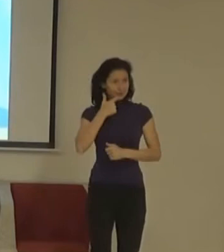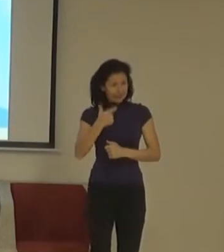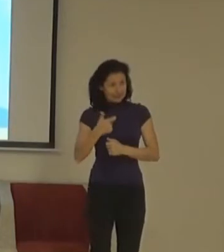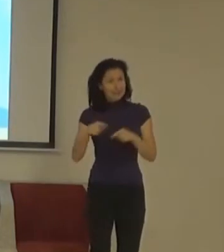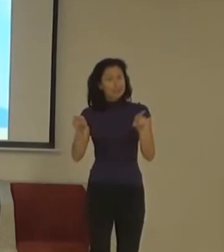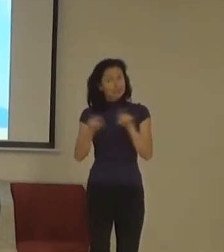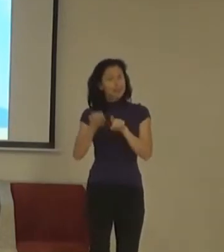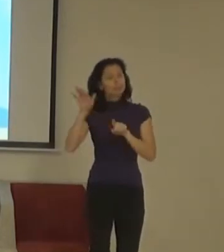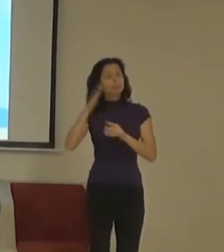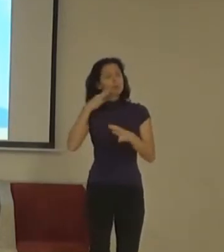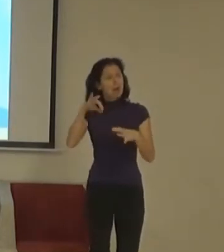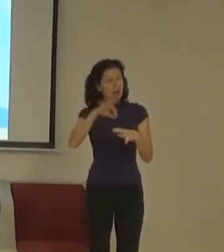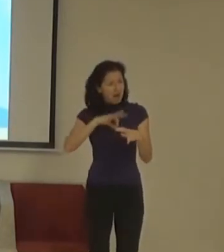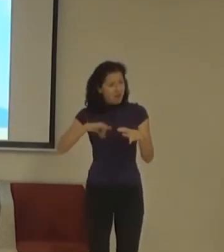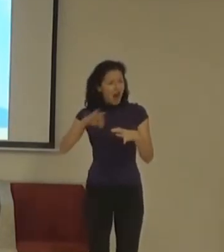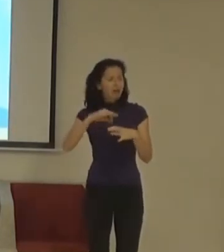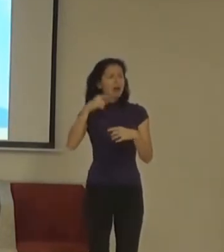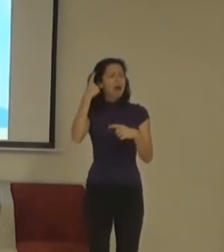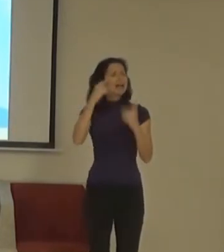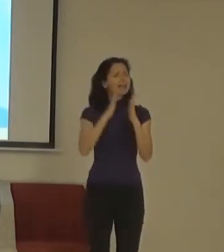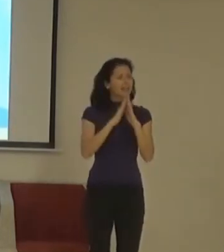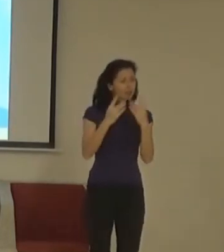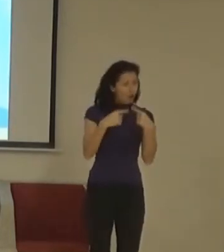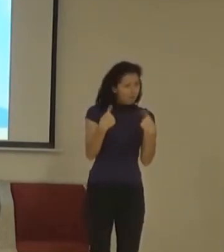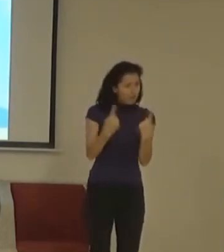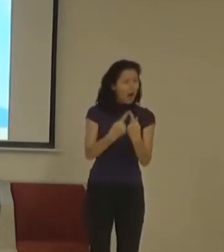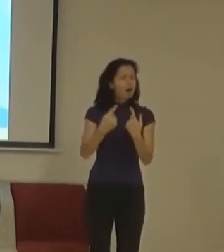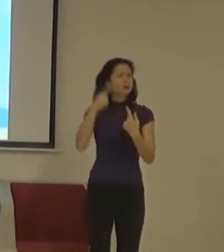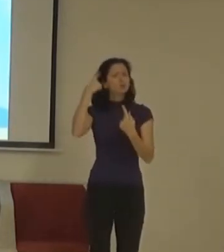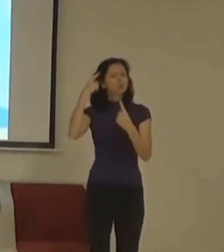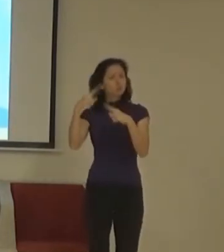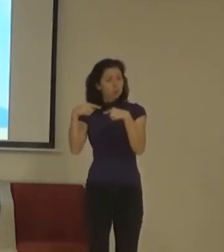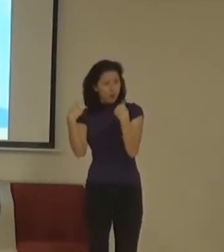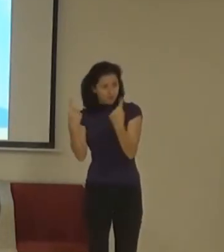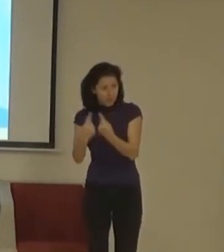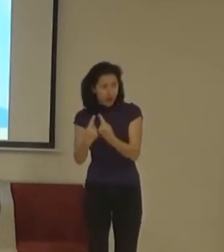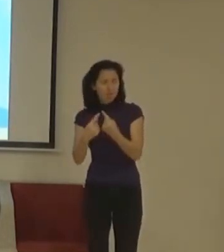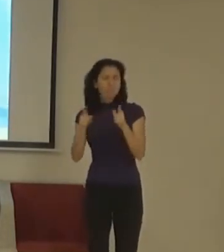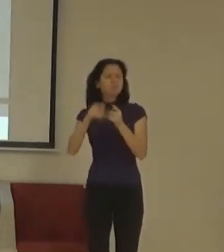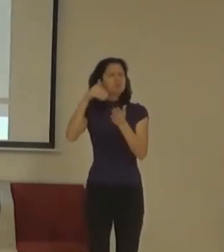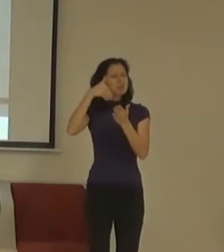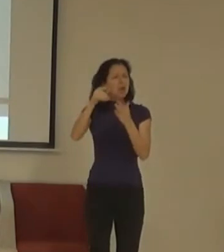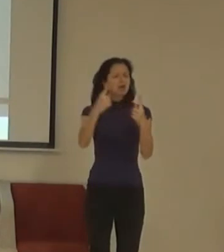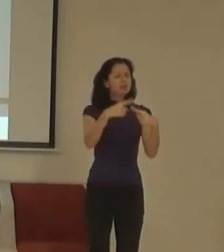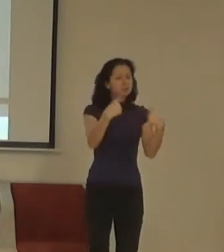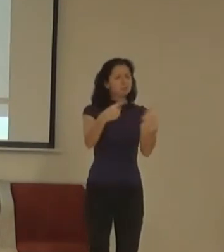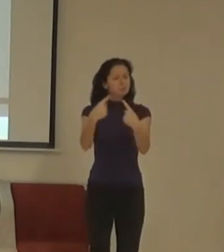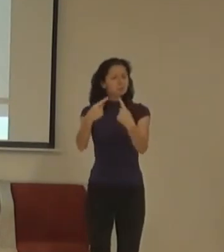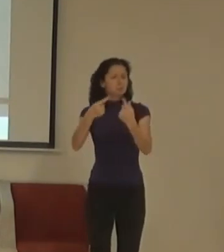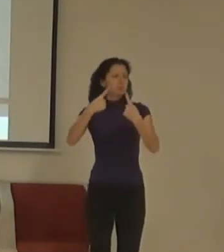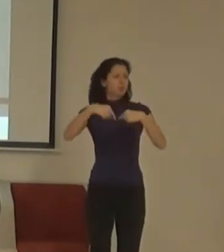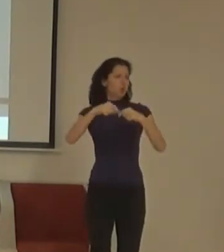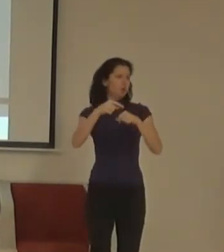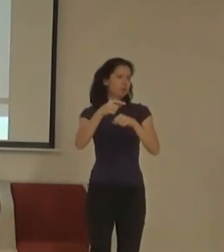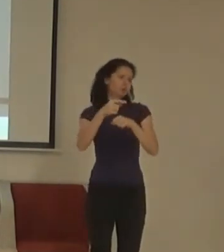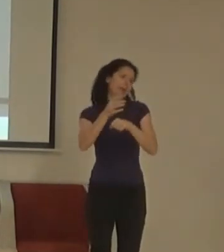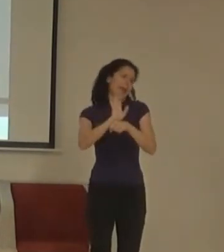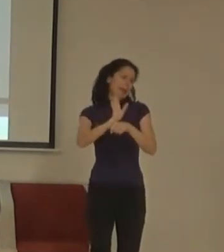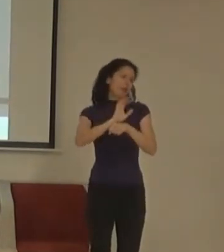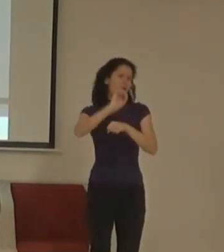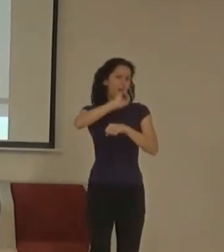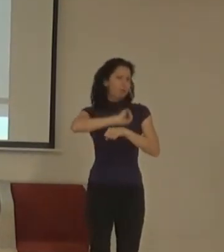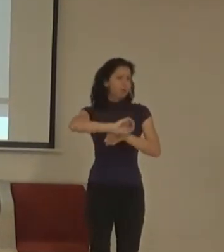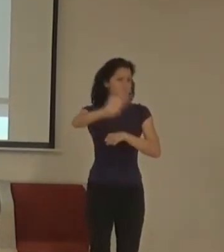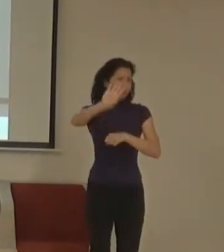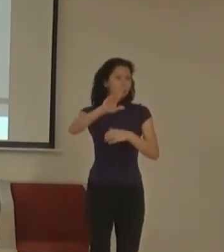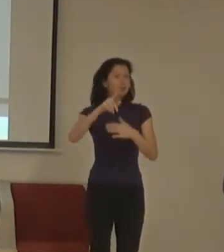knihovnu, studovnu, má amfiteátr, ve kterém se promítá, filmy, kterém je kino. A snaží se ten přístup,